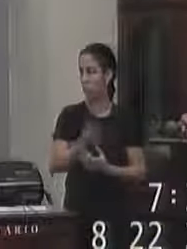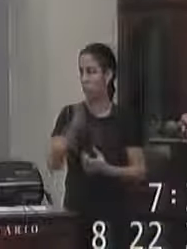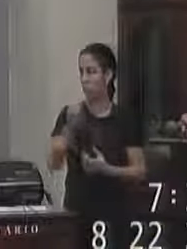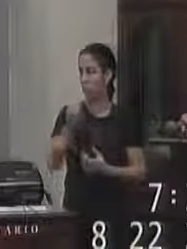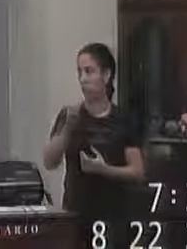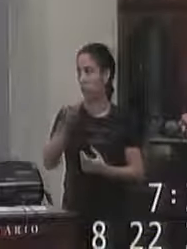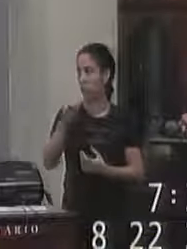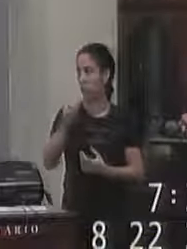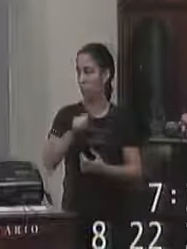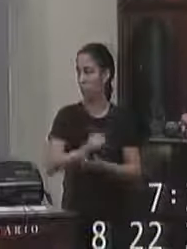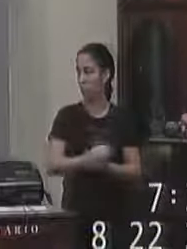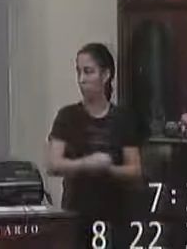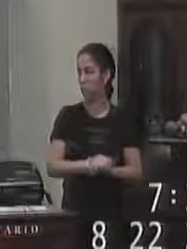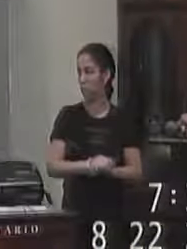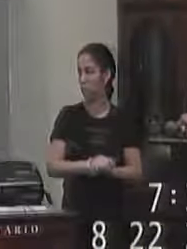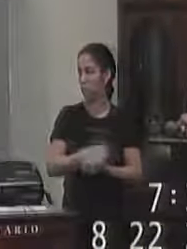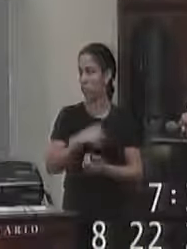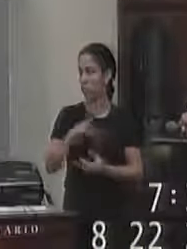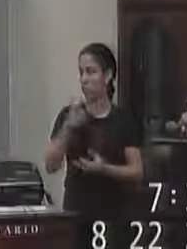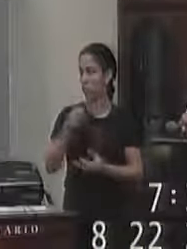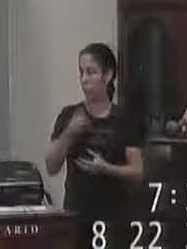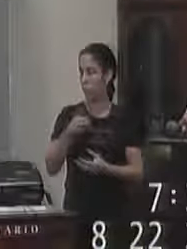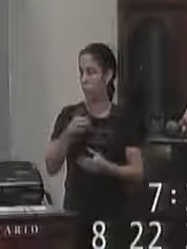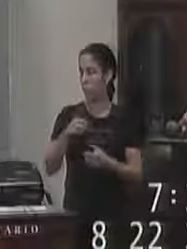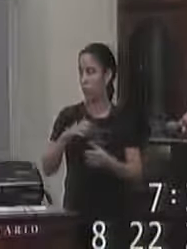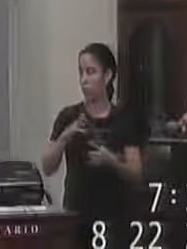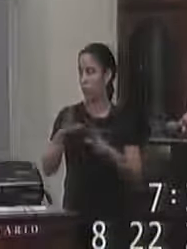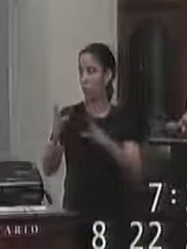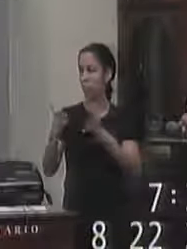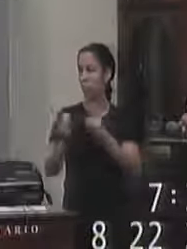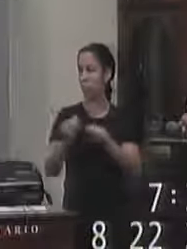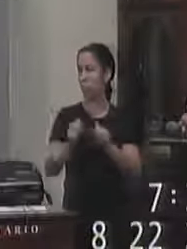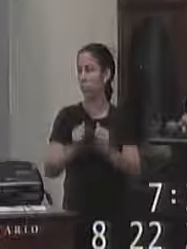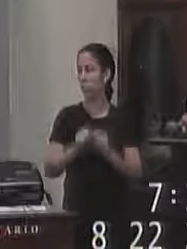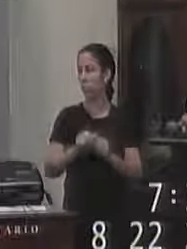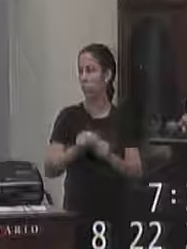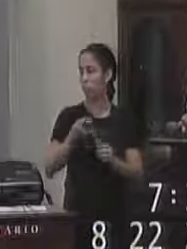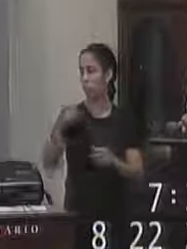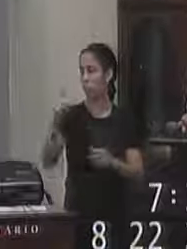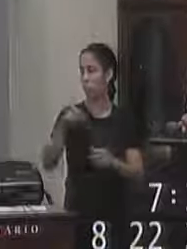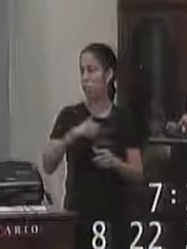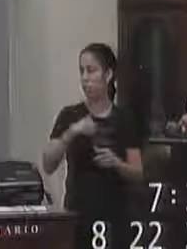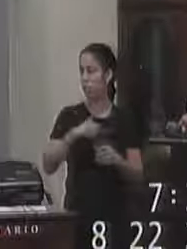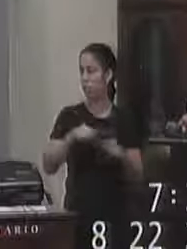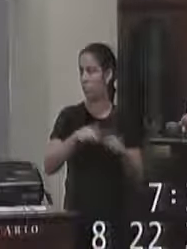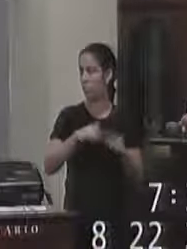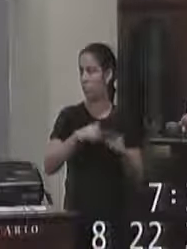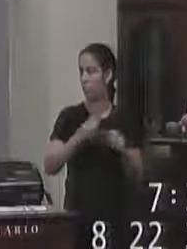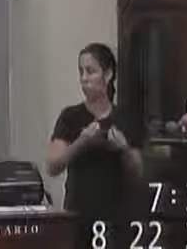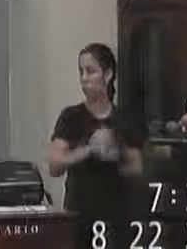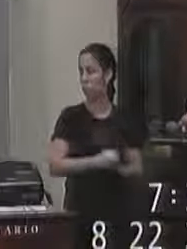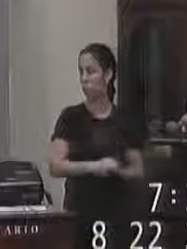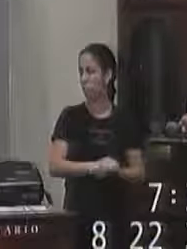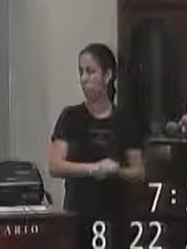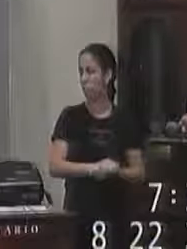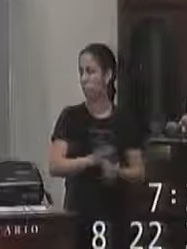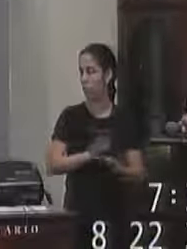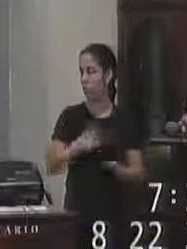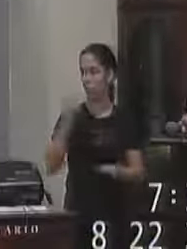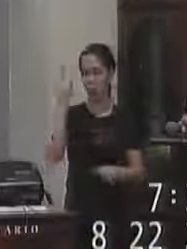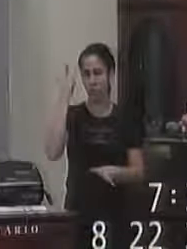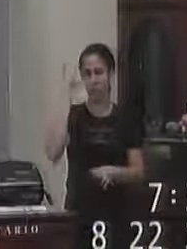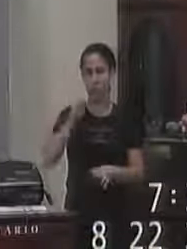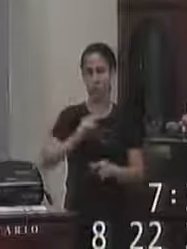Balbina ele tem tudo que os outros têm e todos os outros têm tudo que ele tem mas eu acho que o